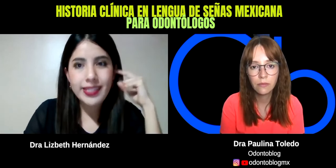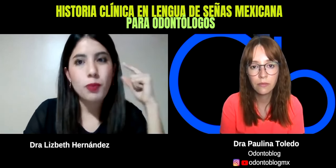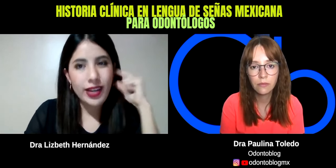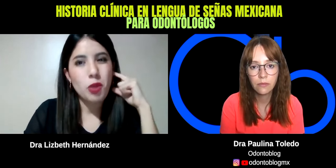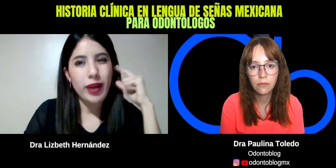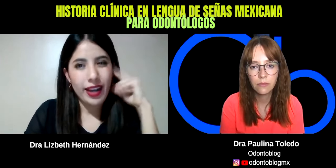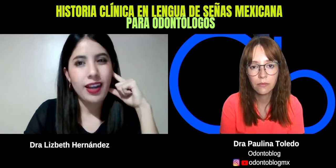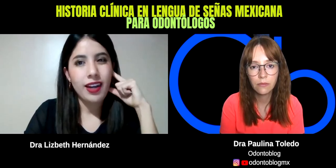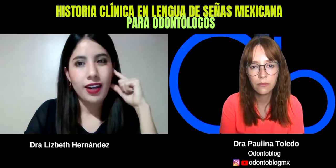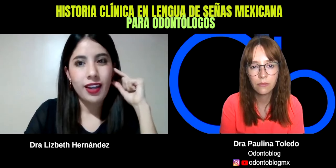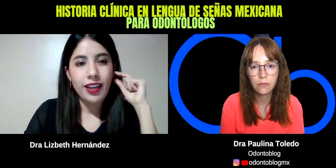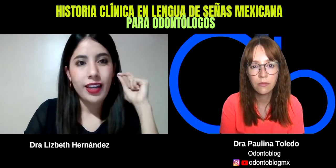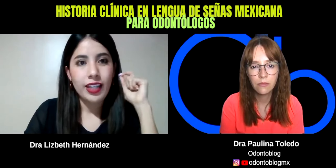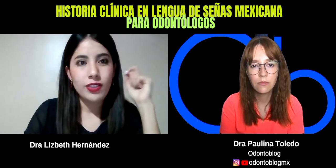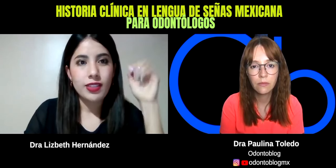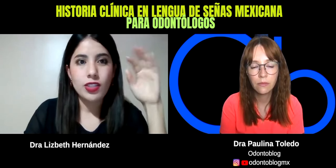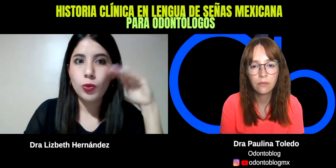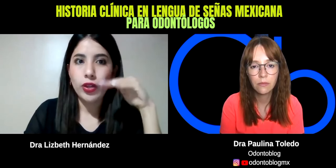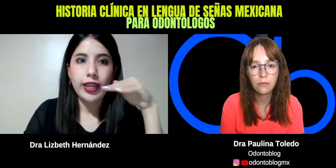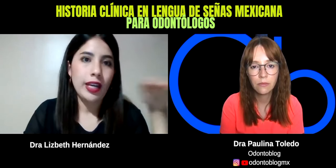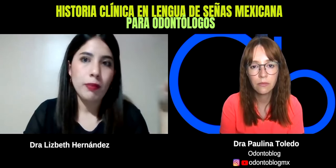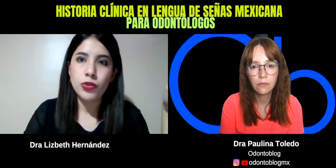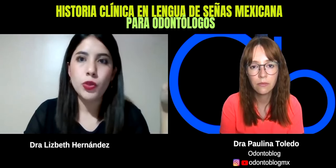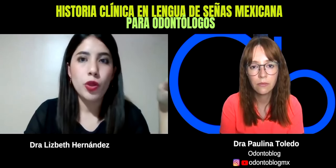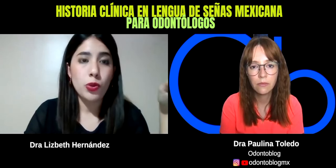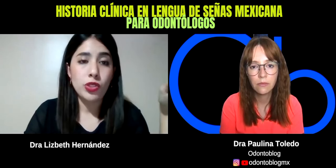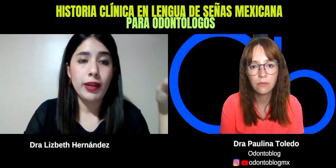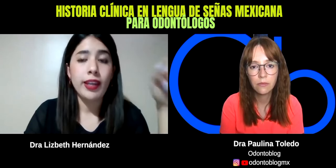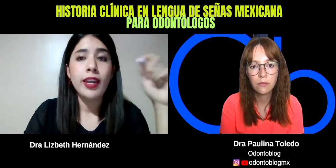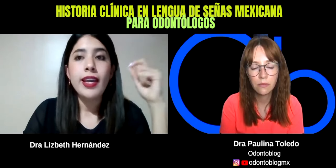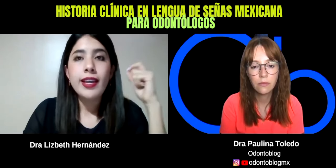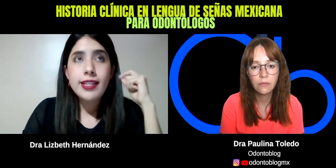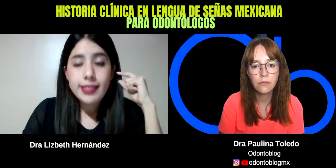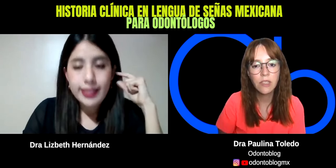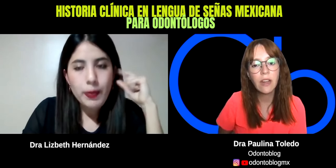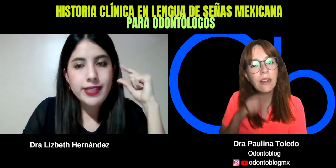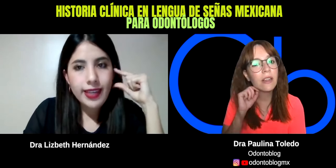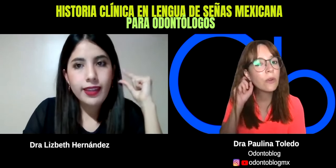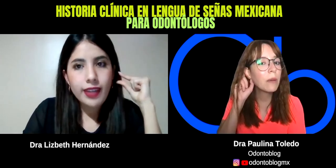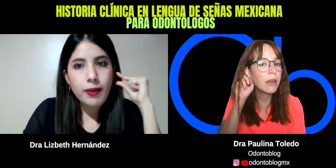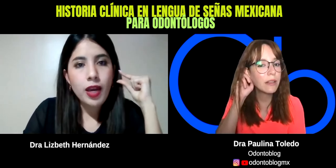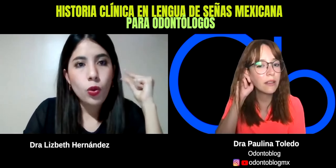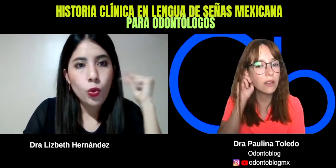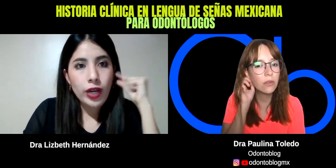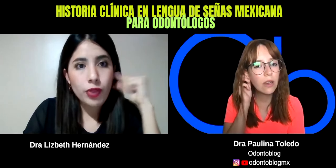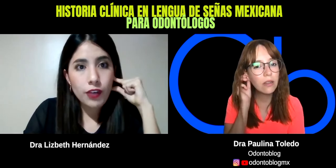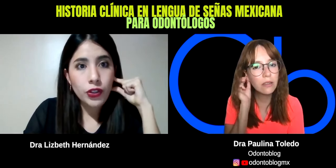molesto para él. Entonces, es como que el menos ruido posible. Si el paciente lleva un audífono,